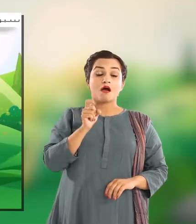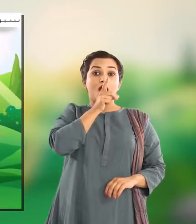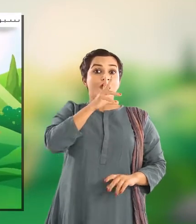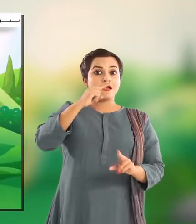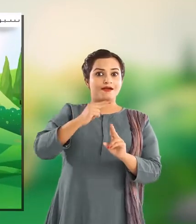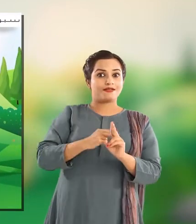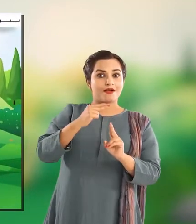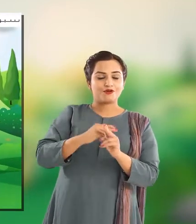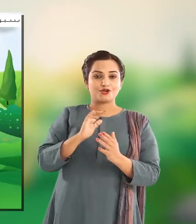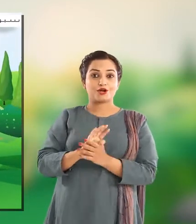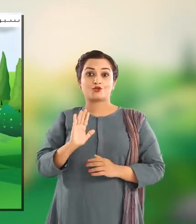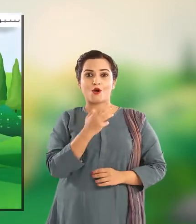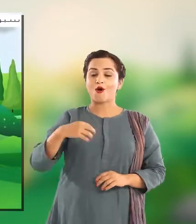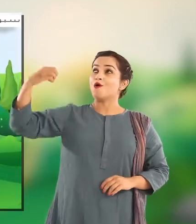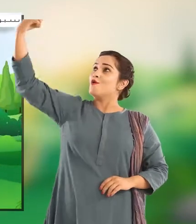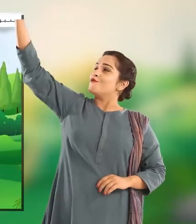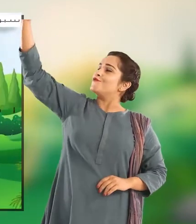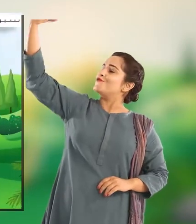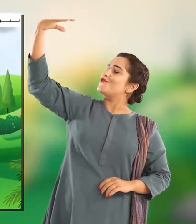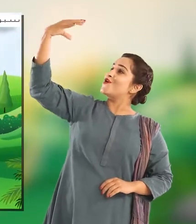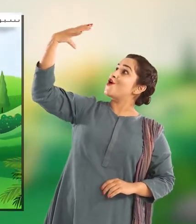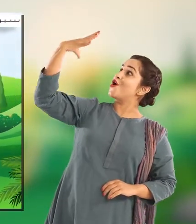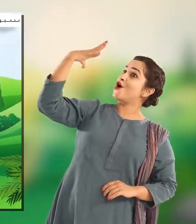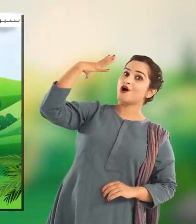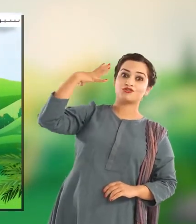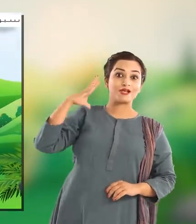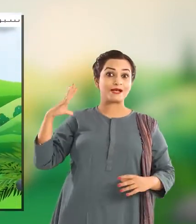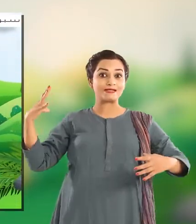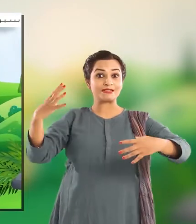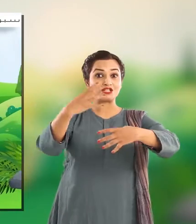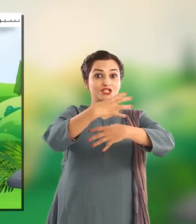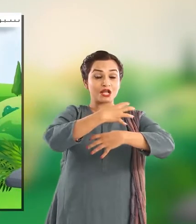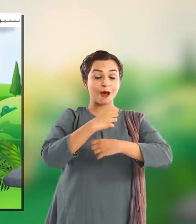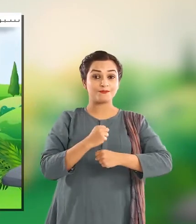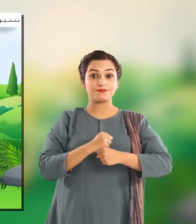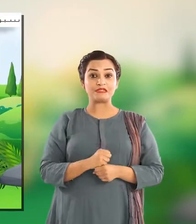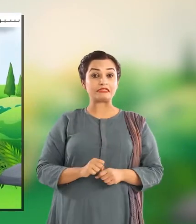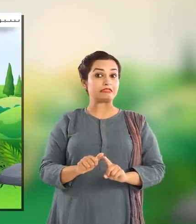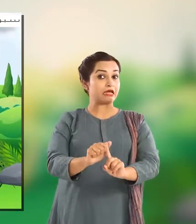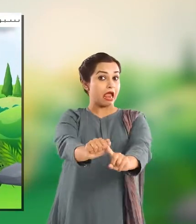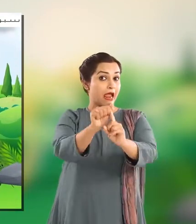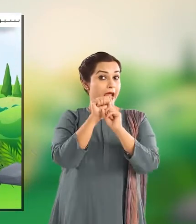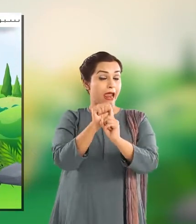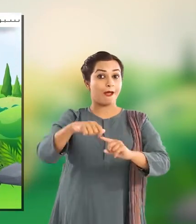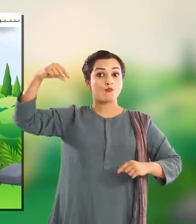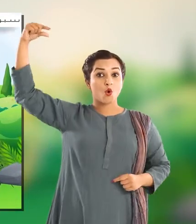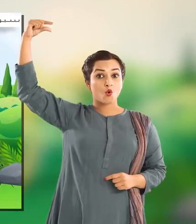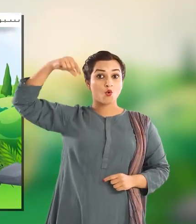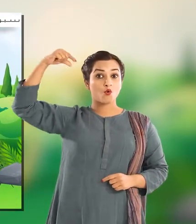حرارت اور light یعنی روشنی کا سب سے اہم natural source یعنی قدرتی